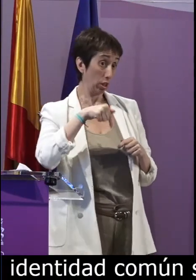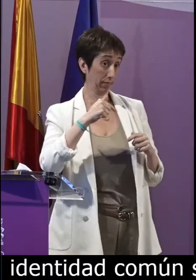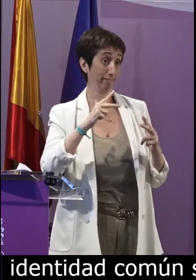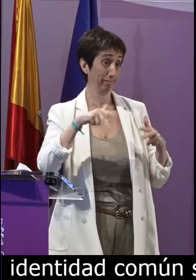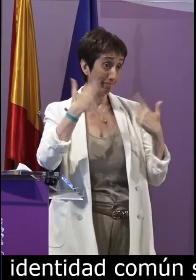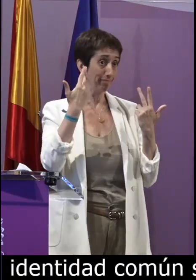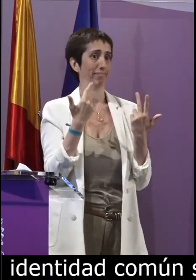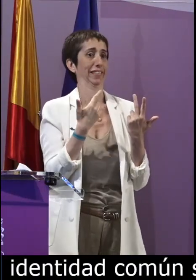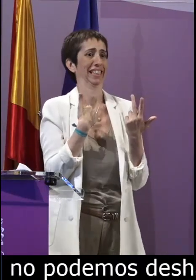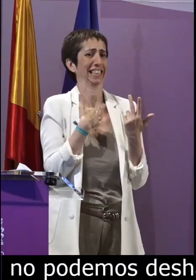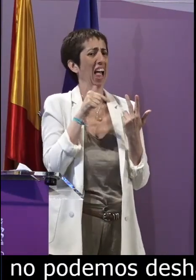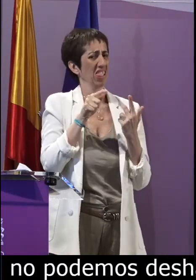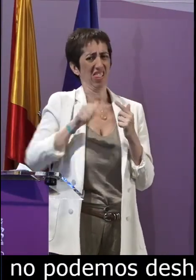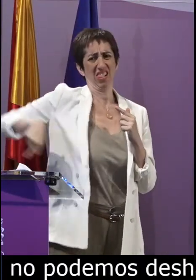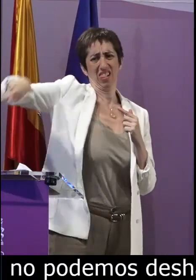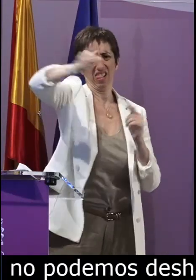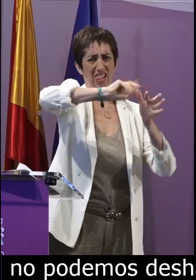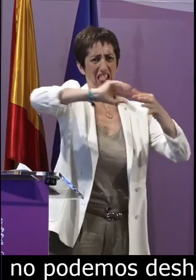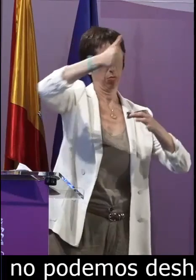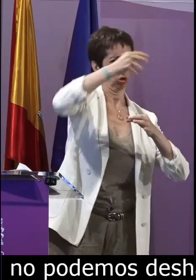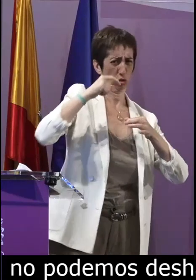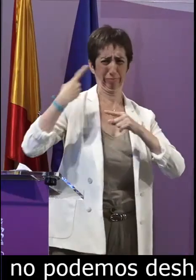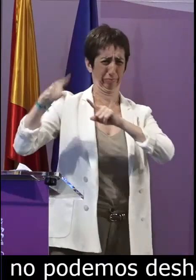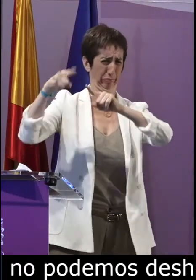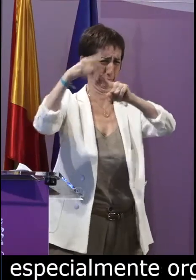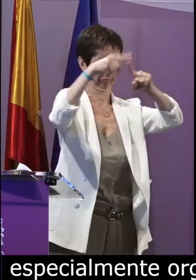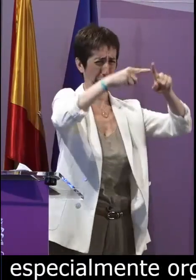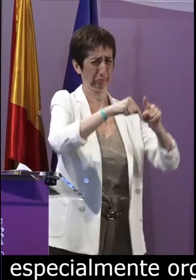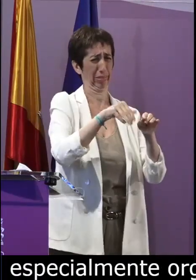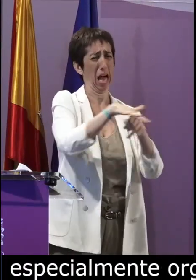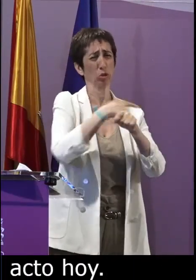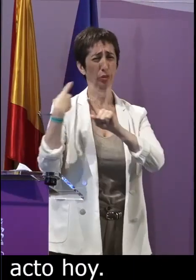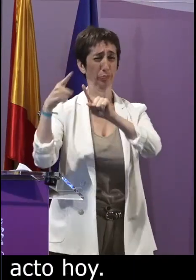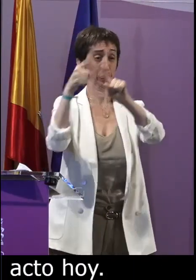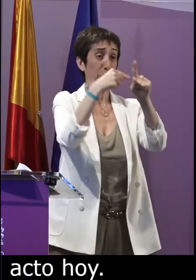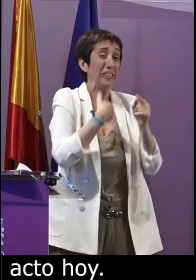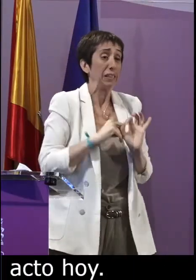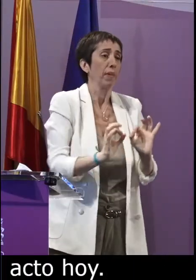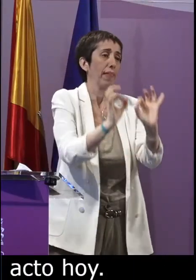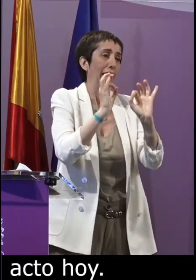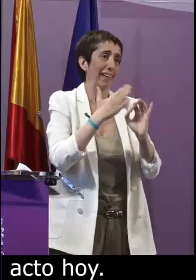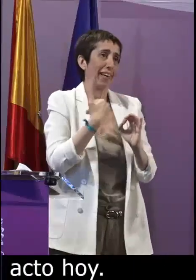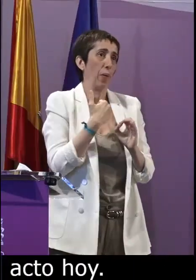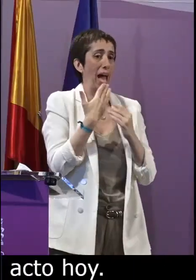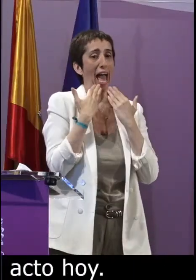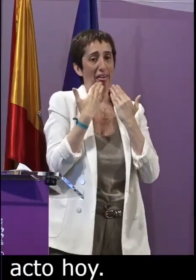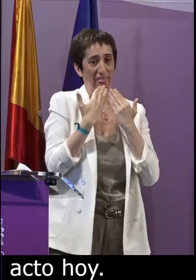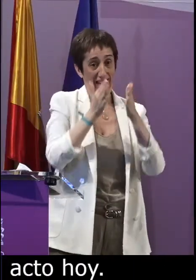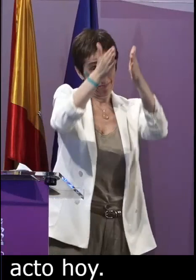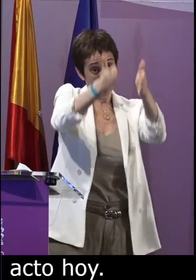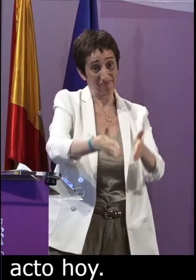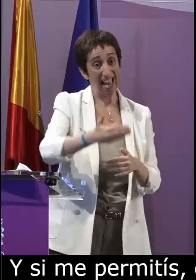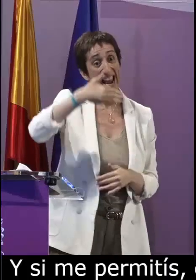acompañaros en este acto y si me permitís contamos hoy con amigas y amigos de diferentes ámbitos y quería